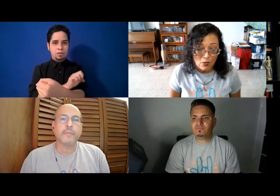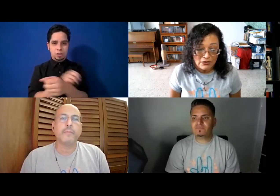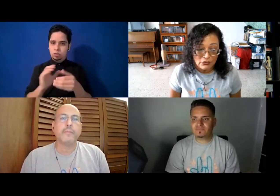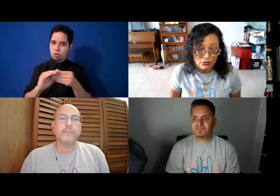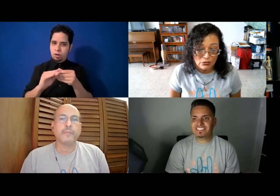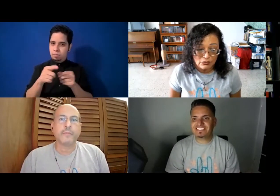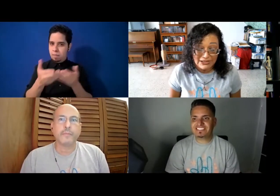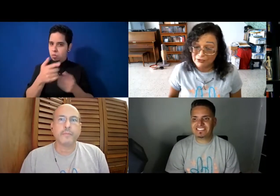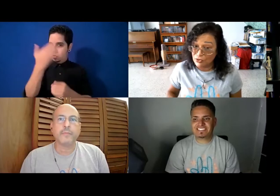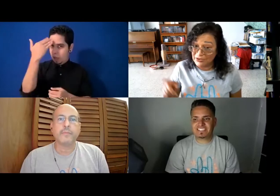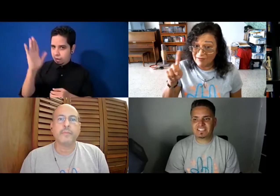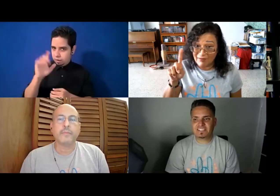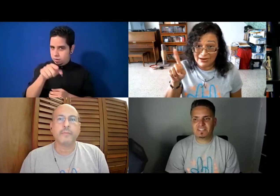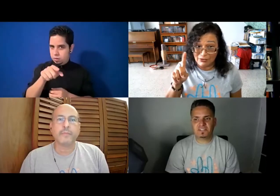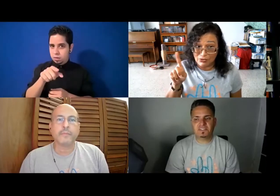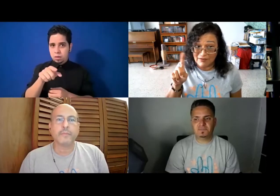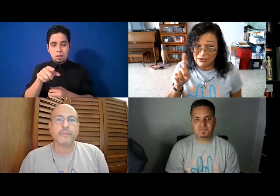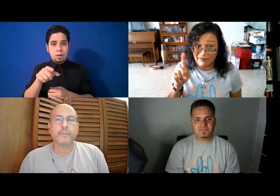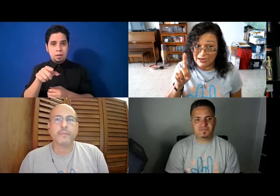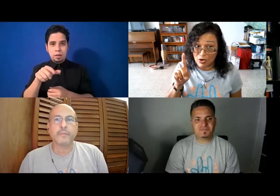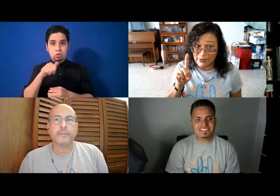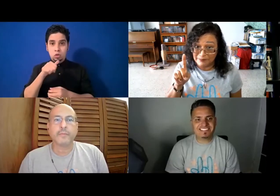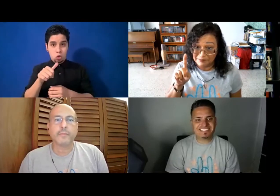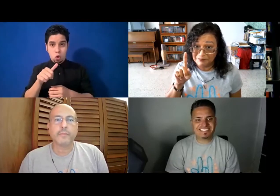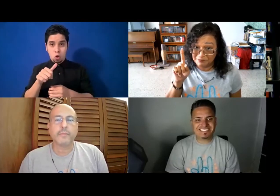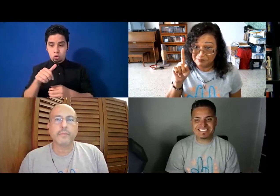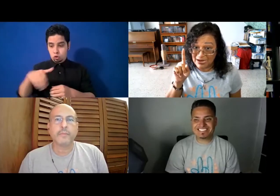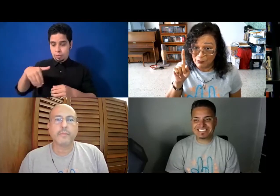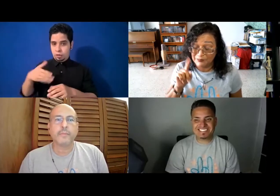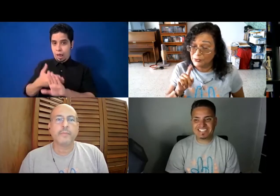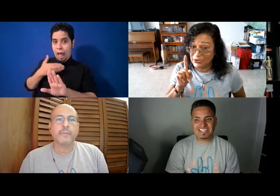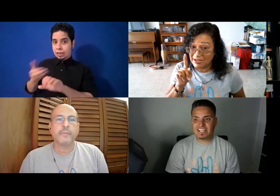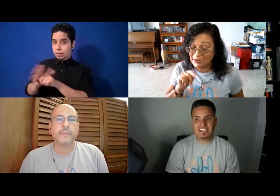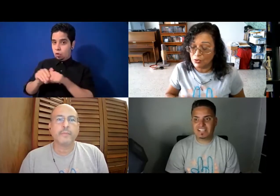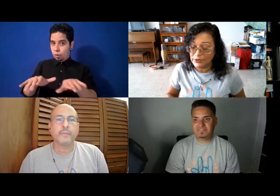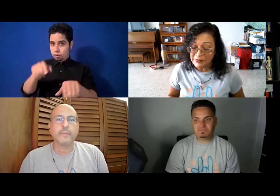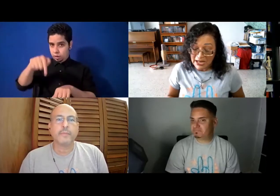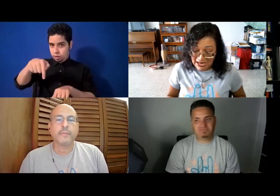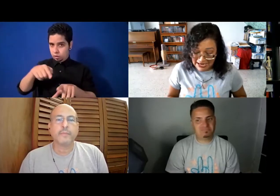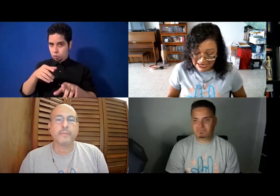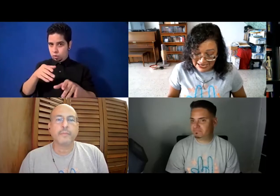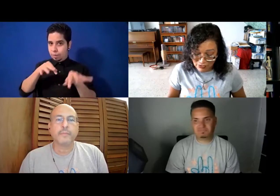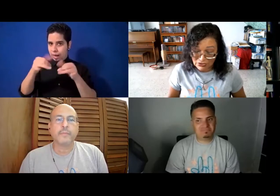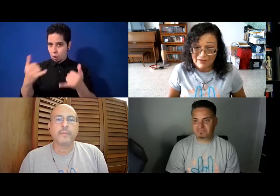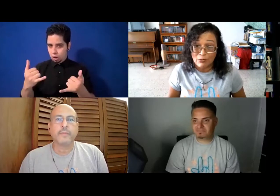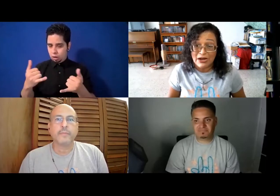cuando, y esto no estaba, no estaba todavía el COVID, vamos, no estaba el COVID, y yo estaba en una